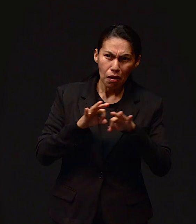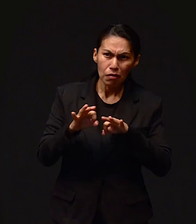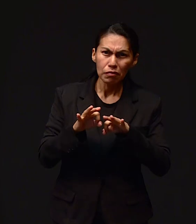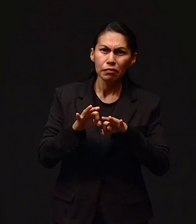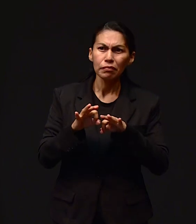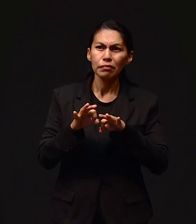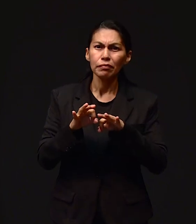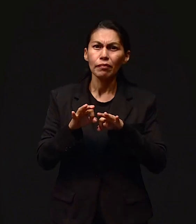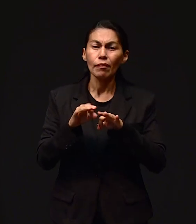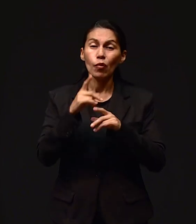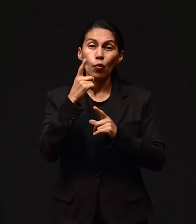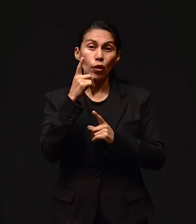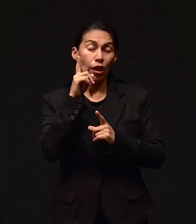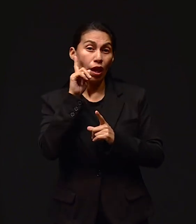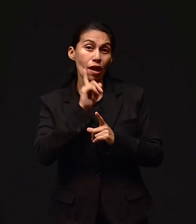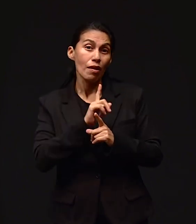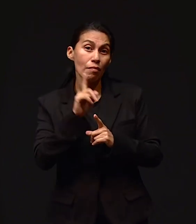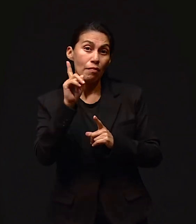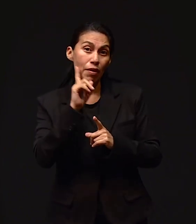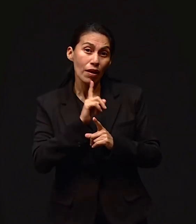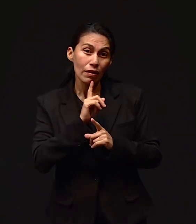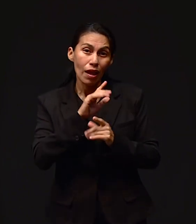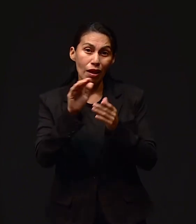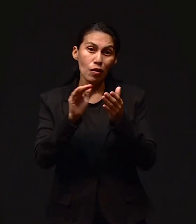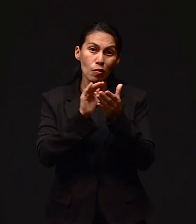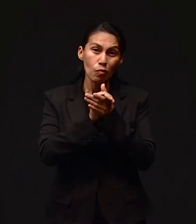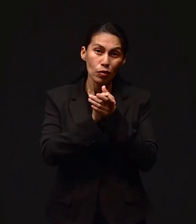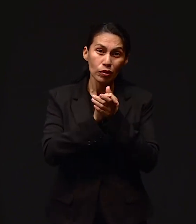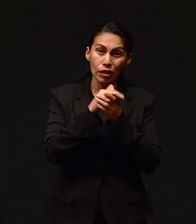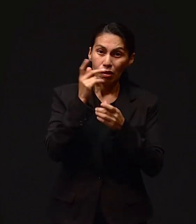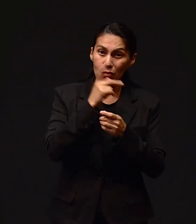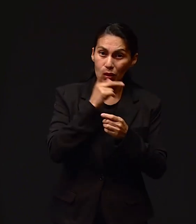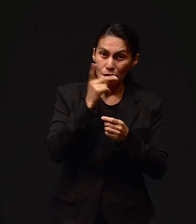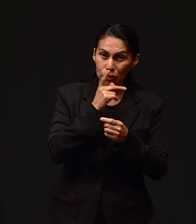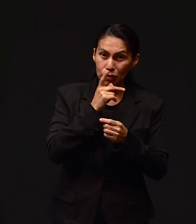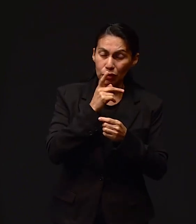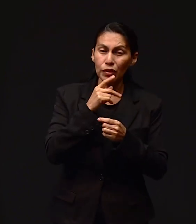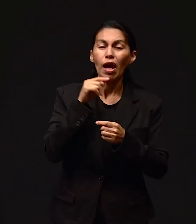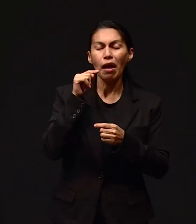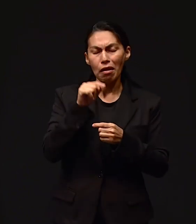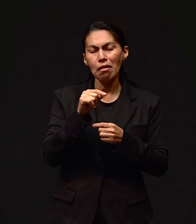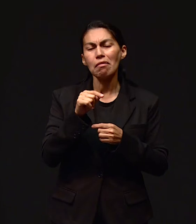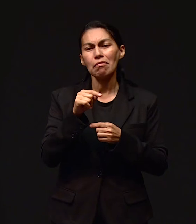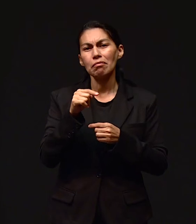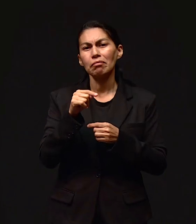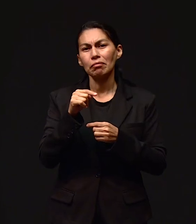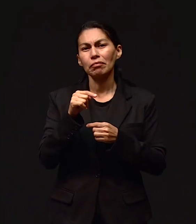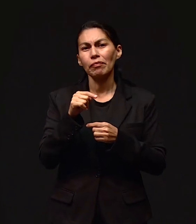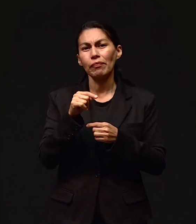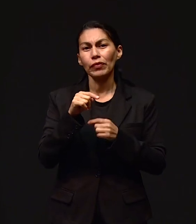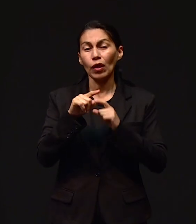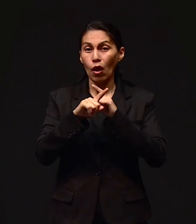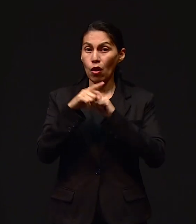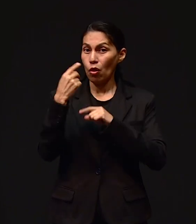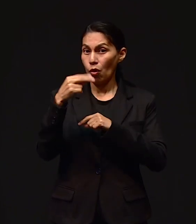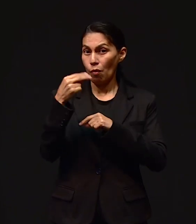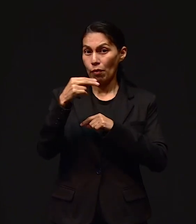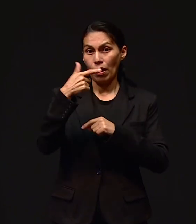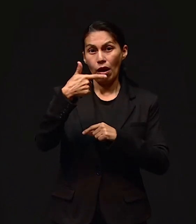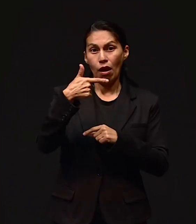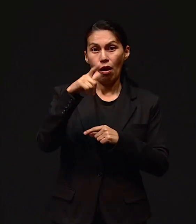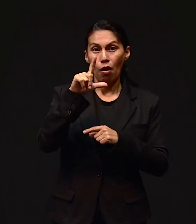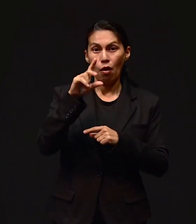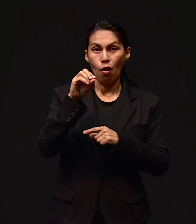el consejo de una hermana que fue mi pastora en aquel tiempo, Gloria Chang,